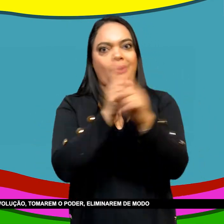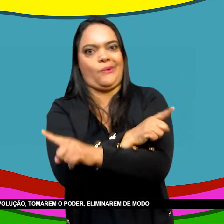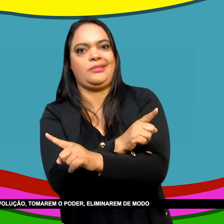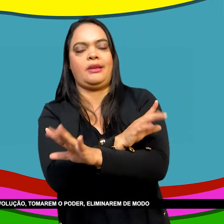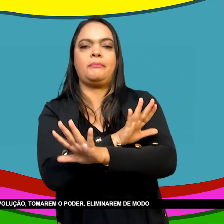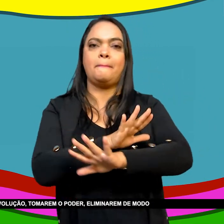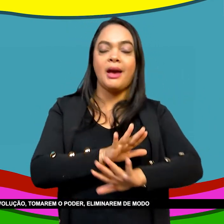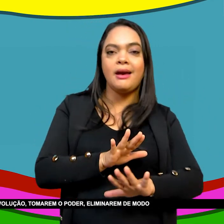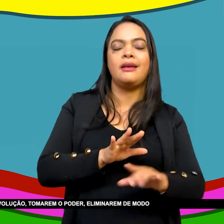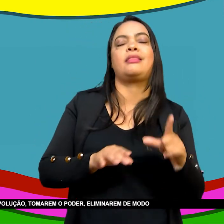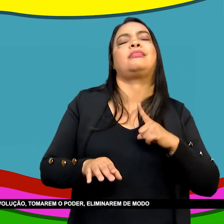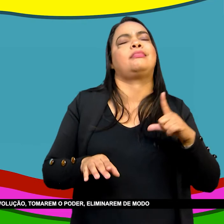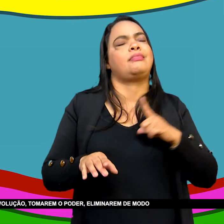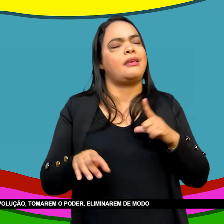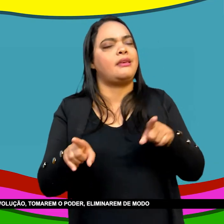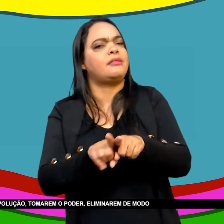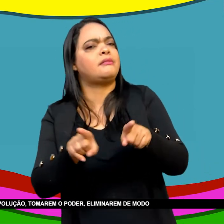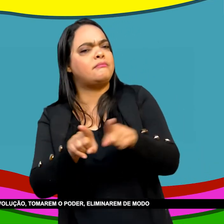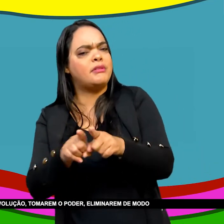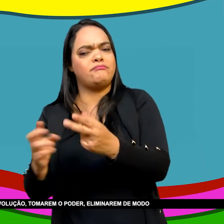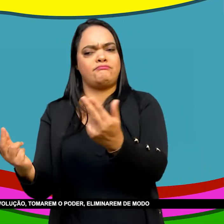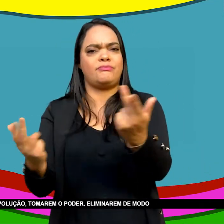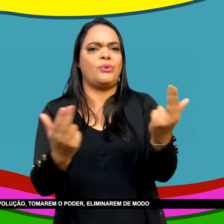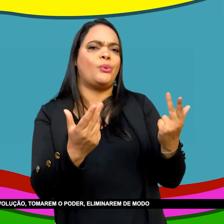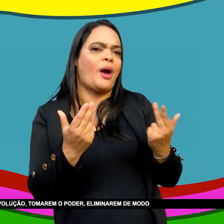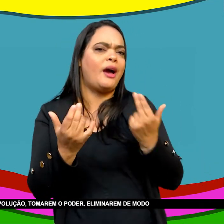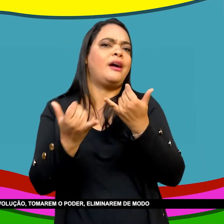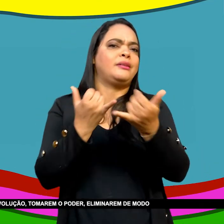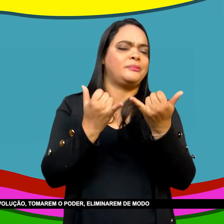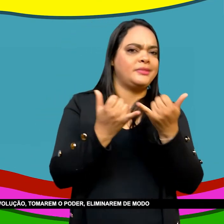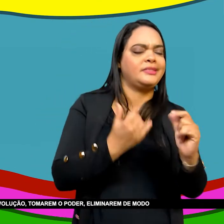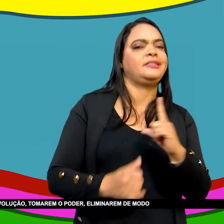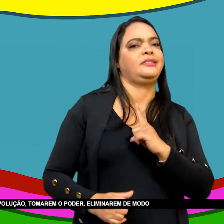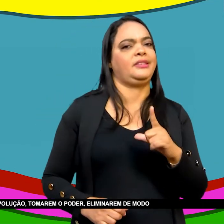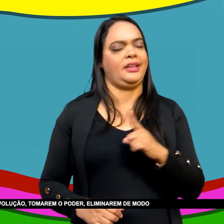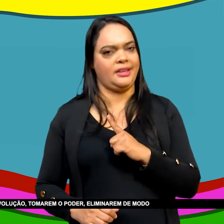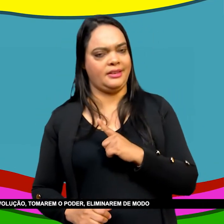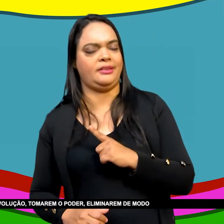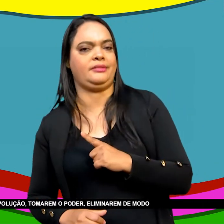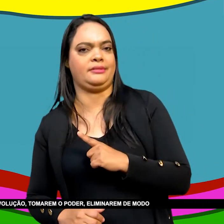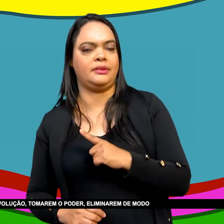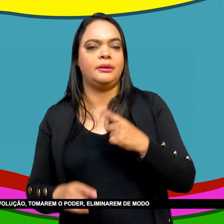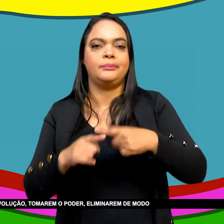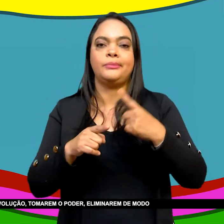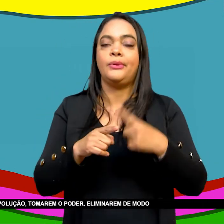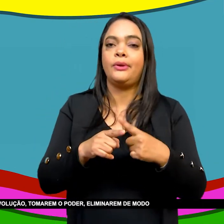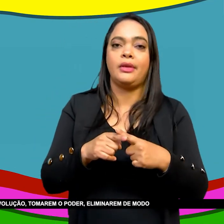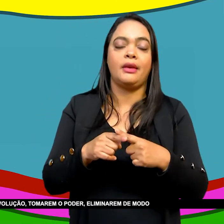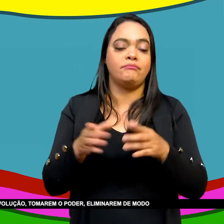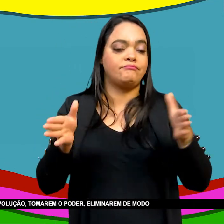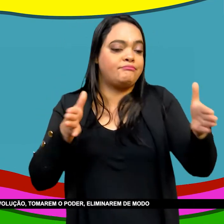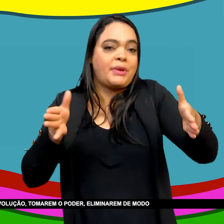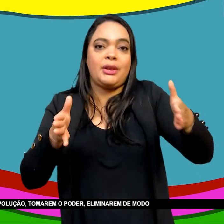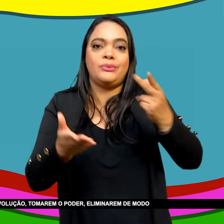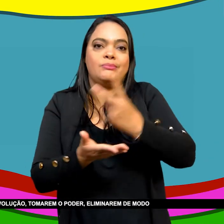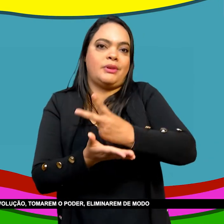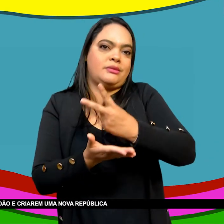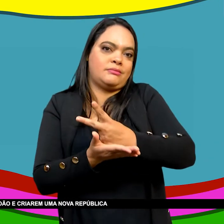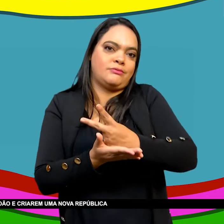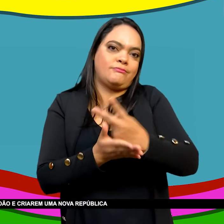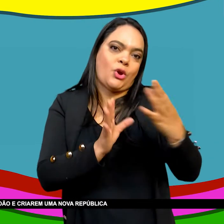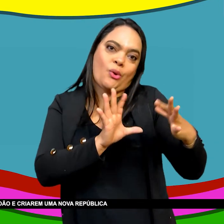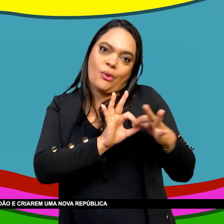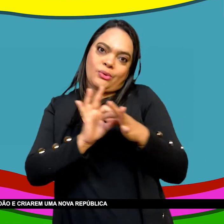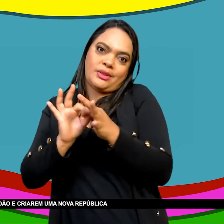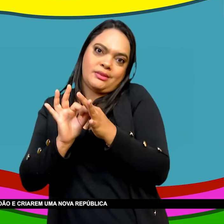Os escravos Levarem à frente a revolução Tomarem o poder Eliminarem de modo